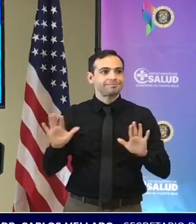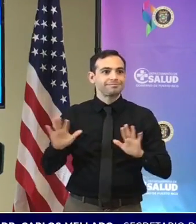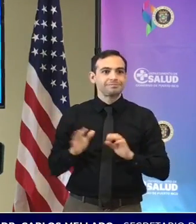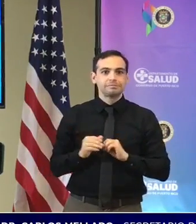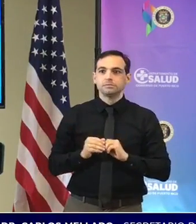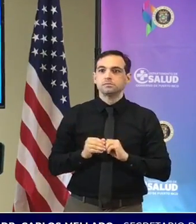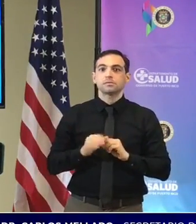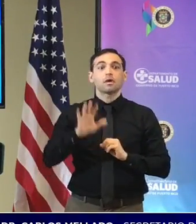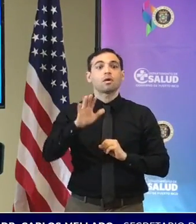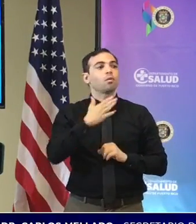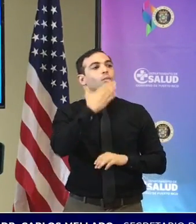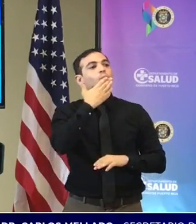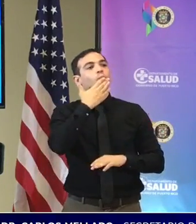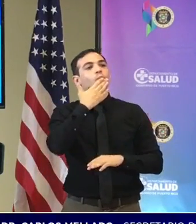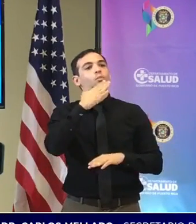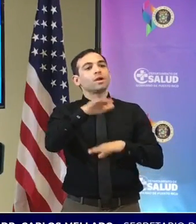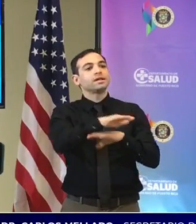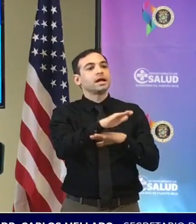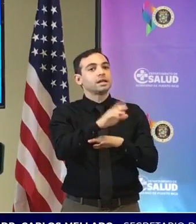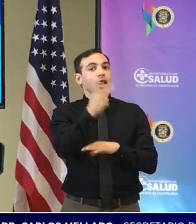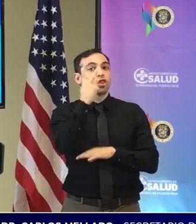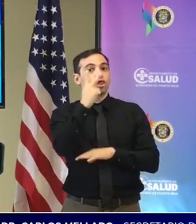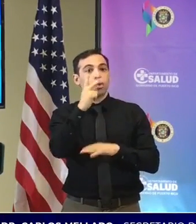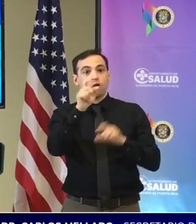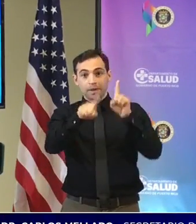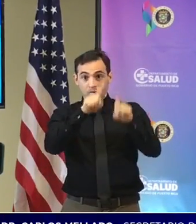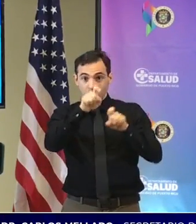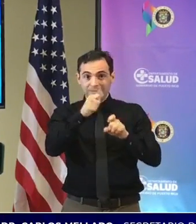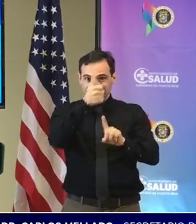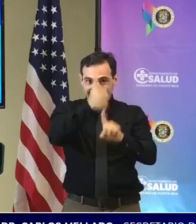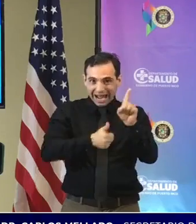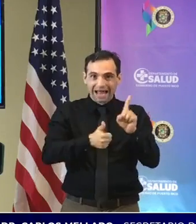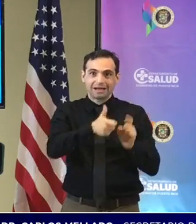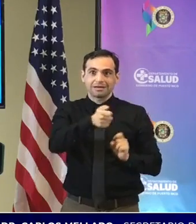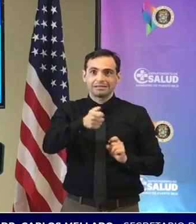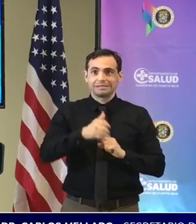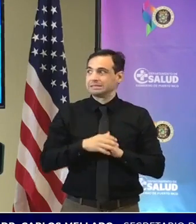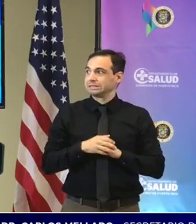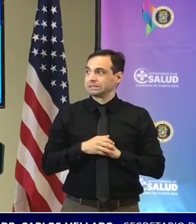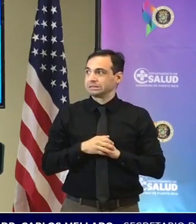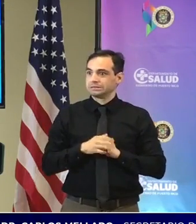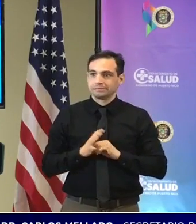vamos a comenzar con la ronda de preguntas dos preguntas por medio comenzamos con un noticiero